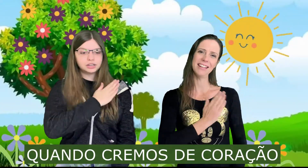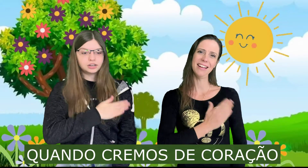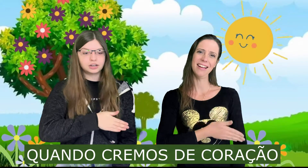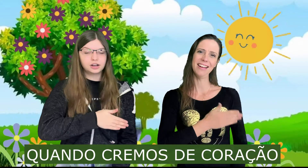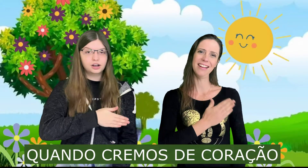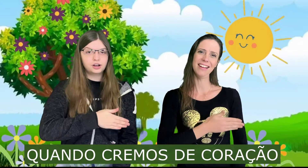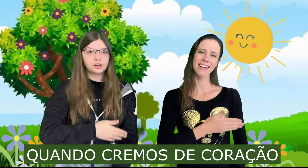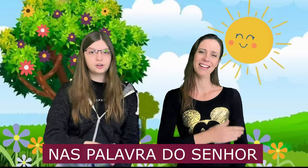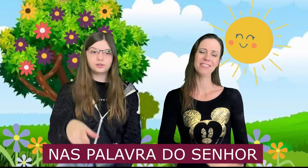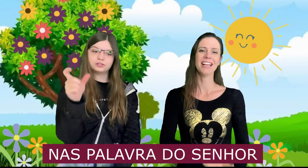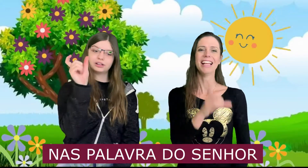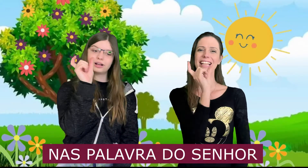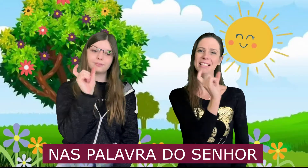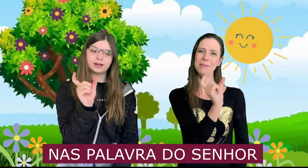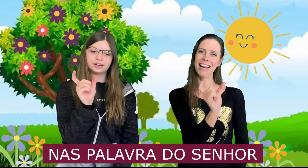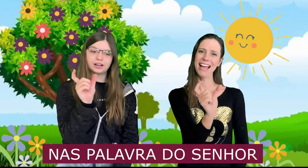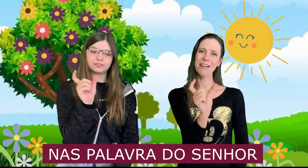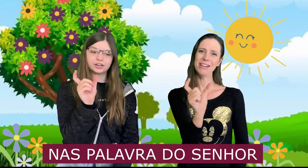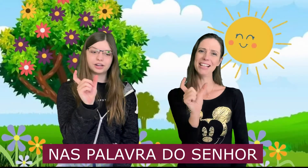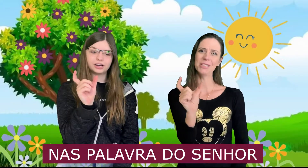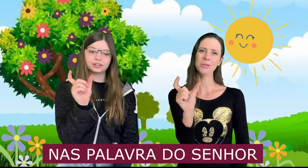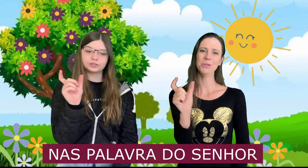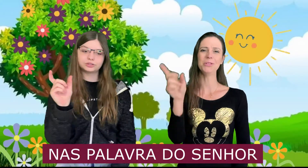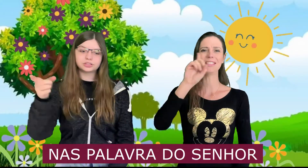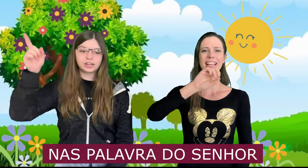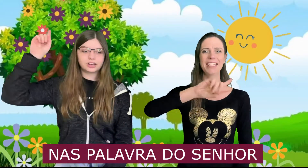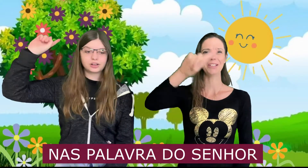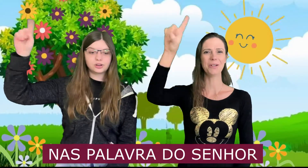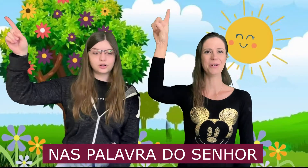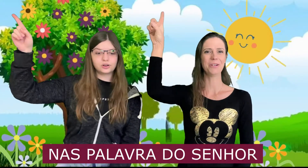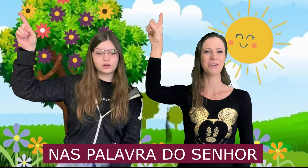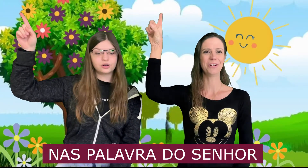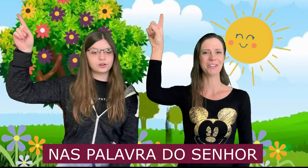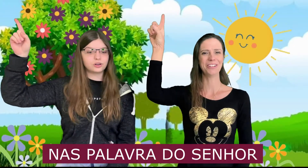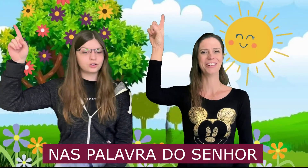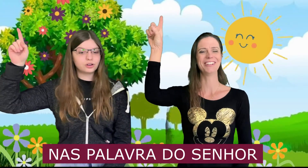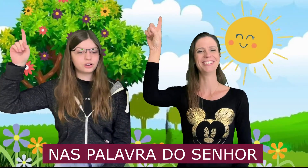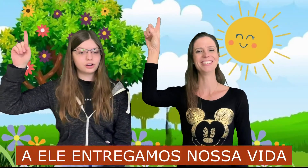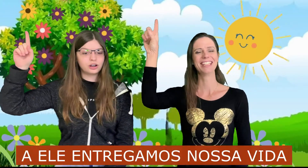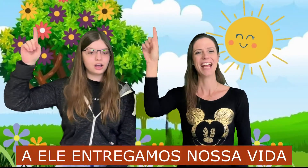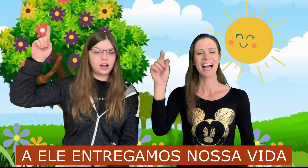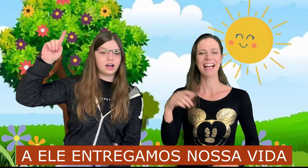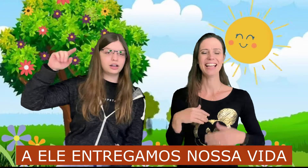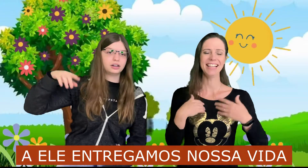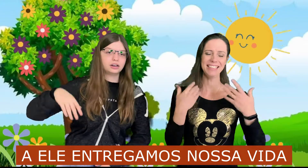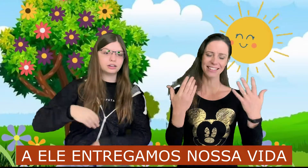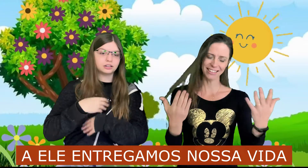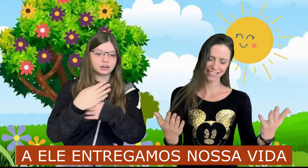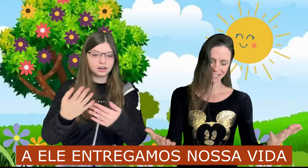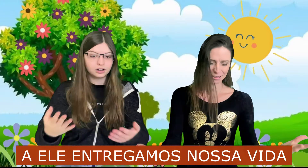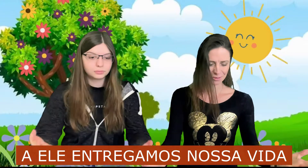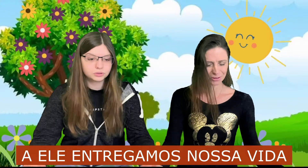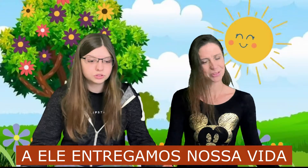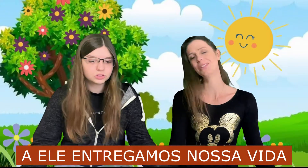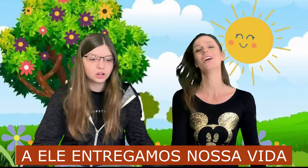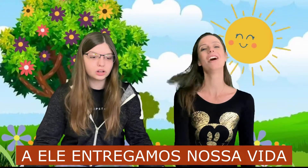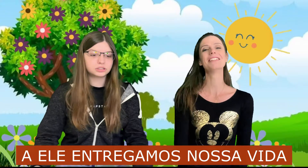Nas palavras do Senhor A Ele entregamos nossa